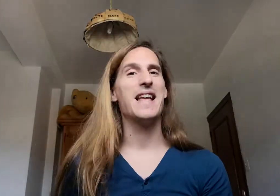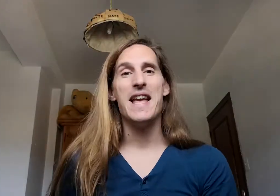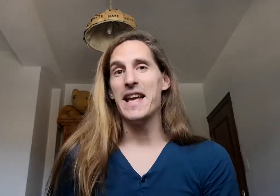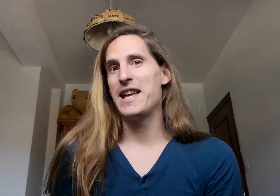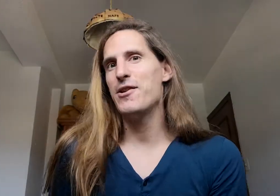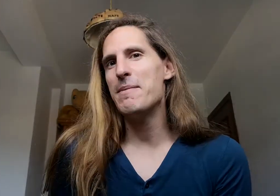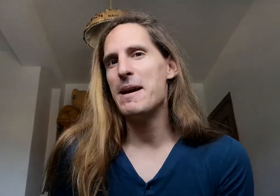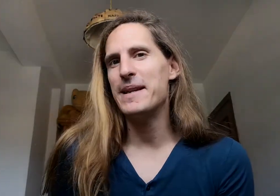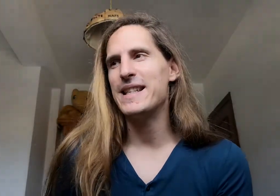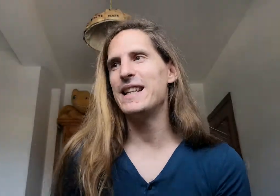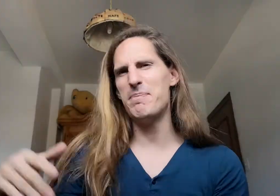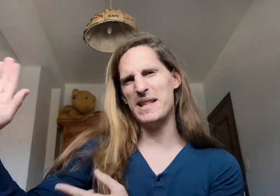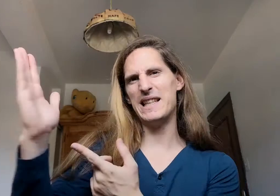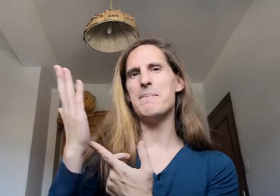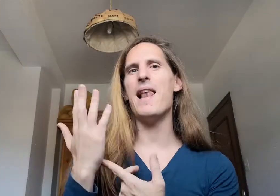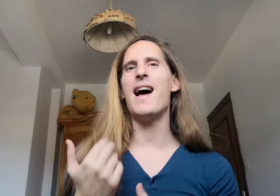quiero que me la presentes preséntame la